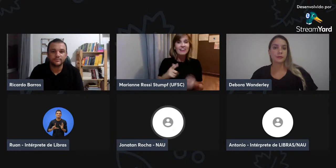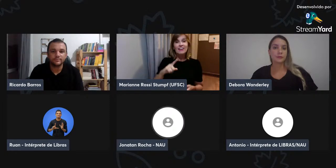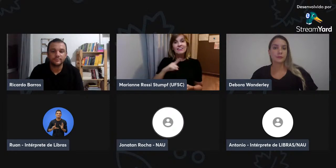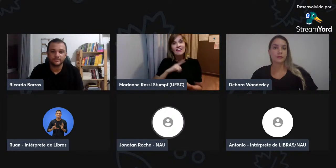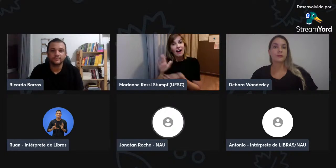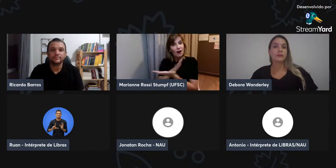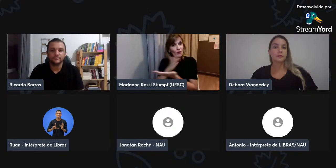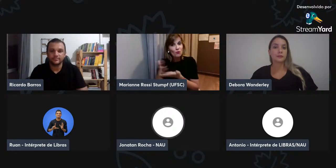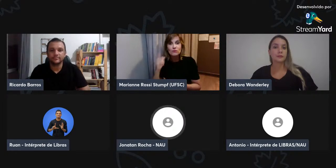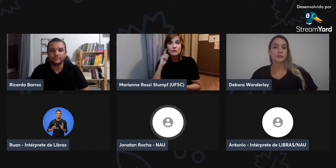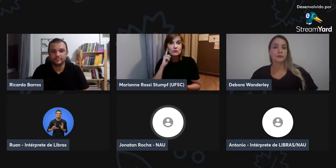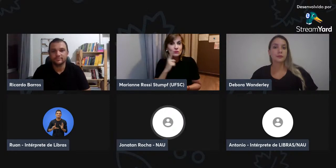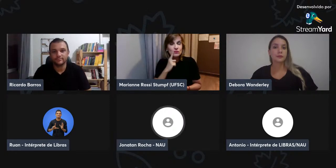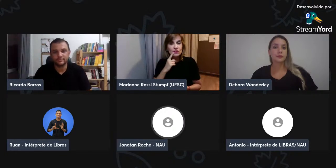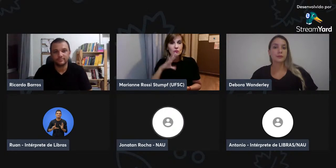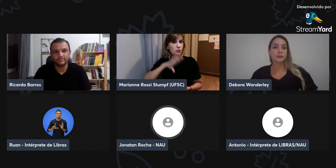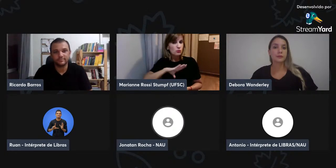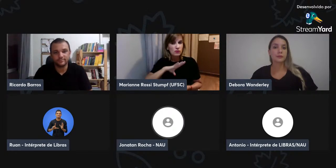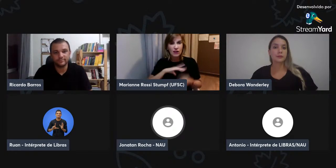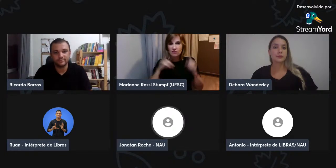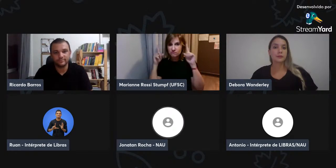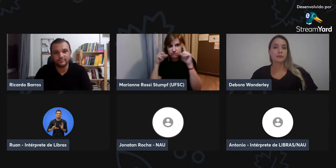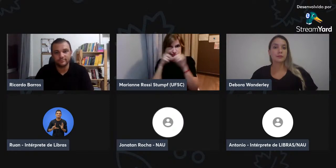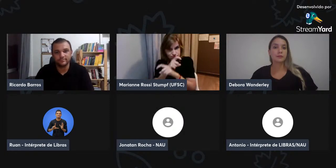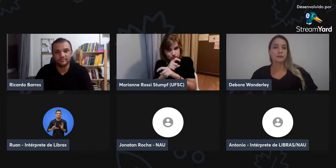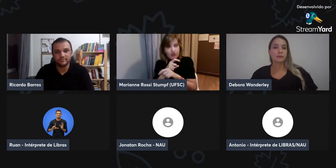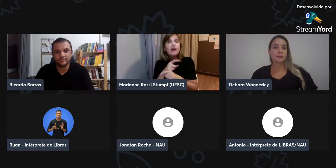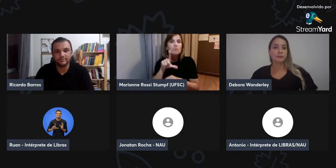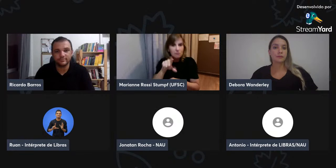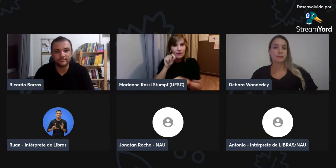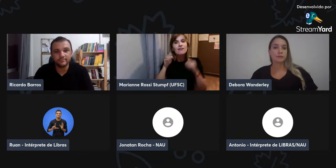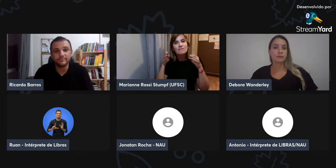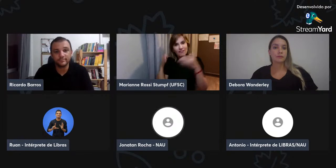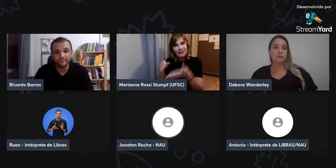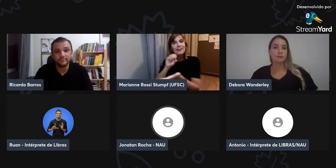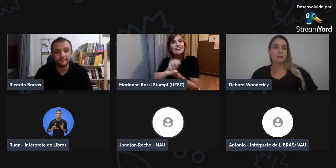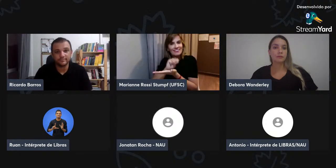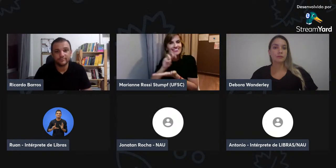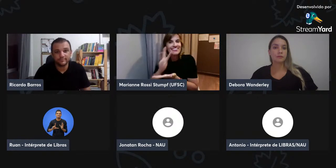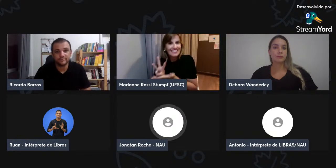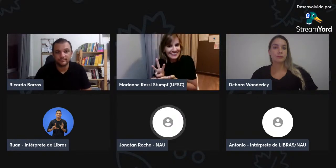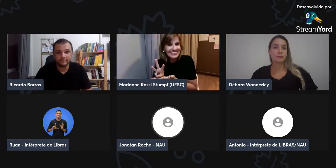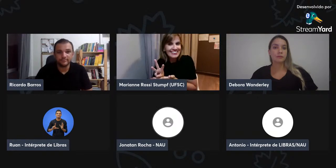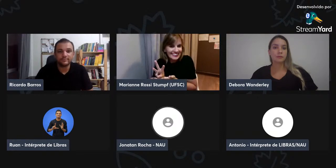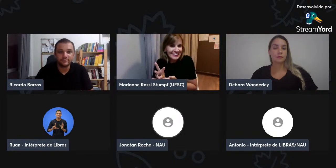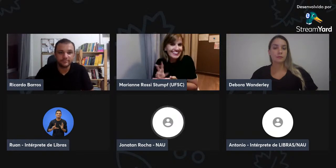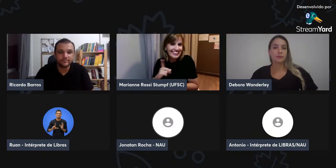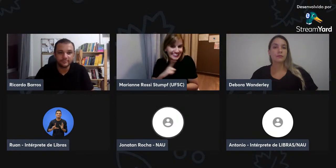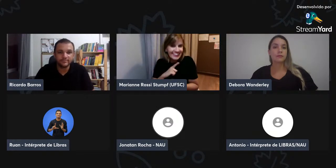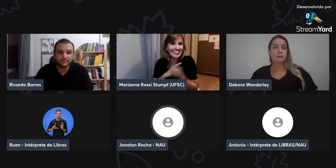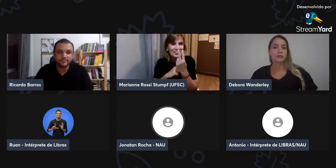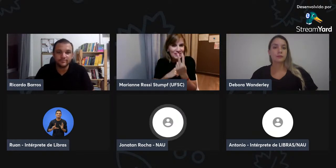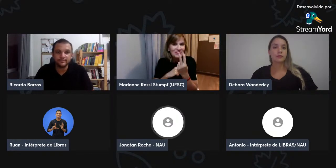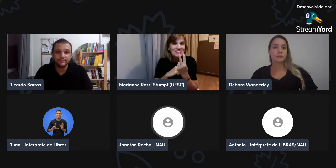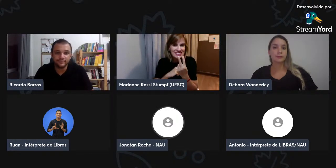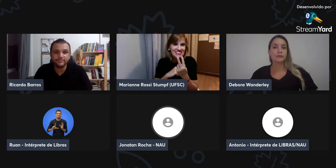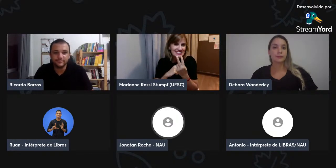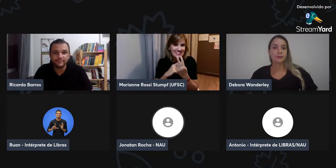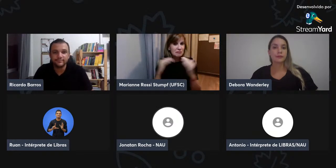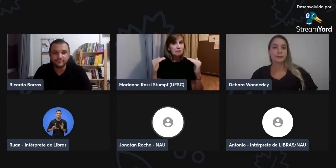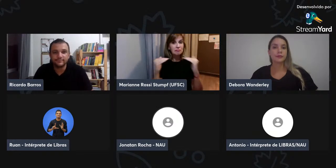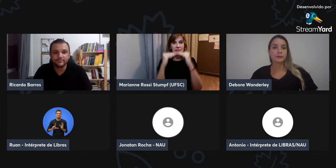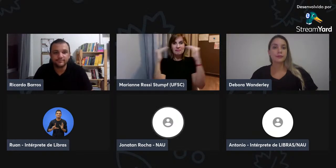português, e, escrito e também a língua de sinais, mas, realmente, eles escolhem,